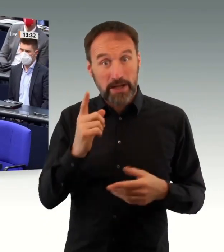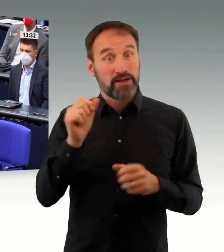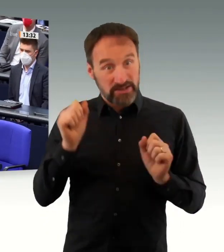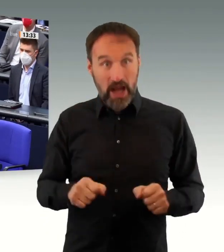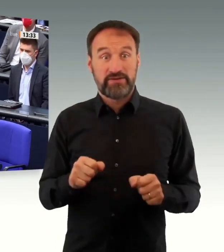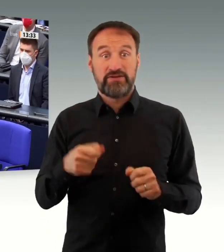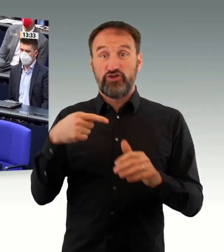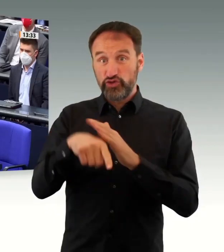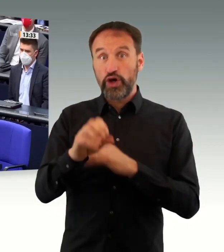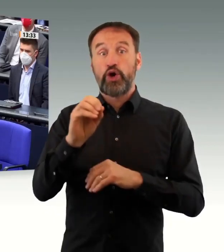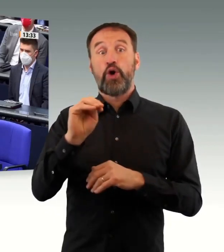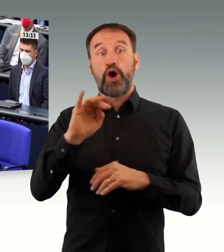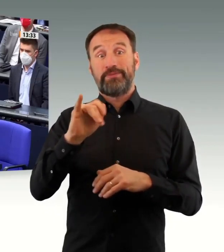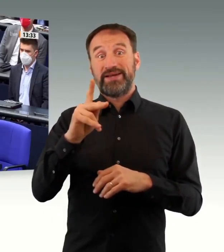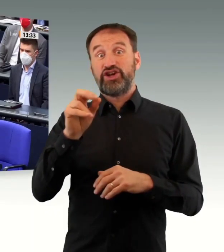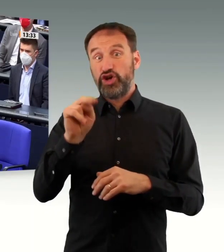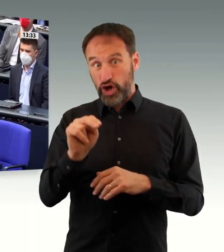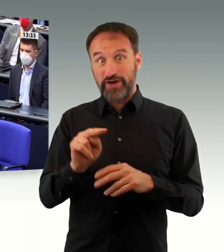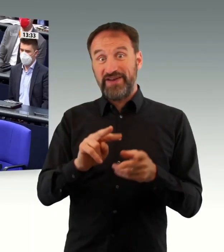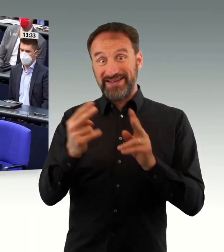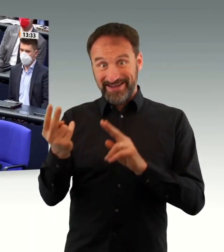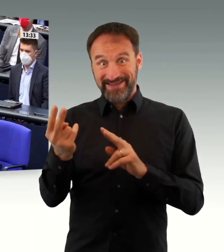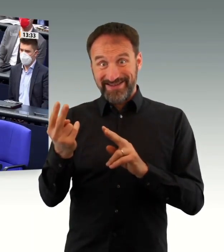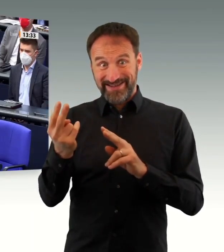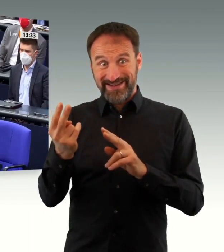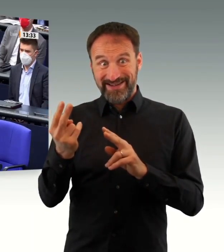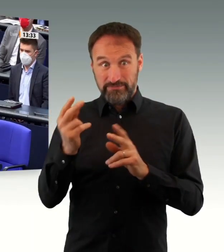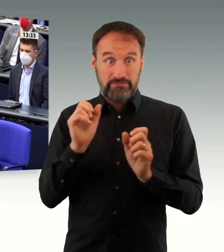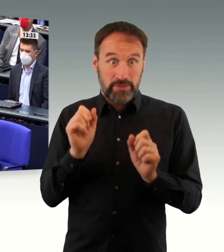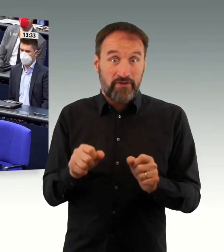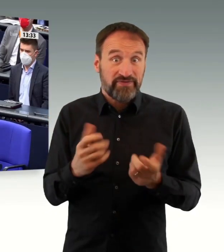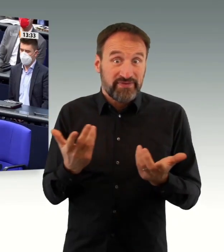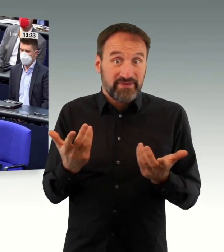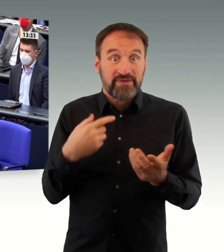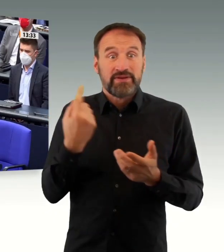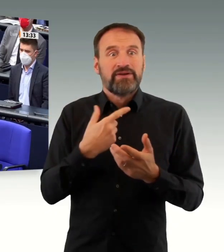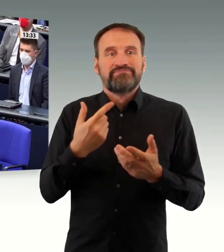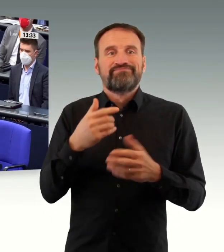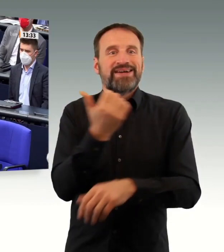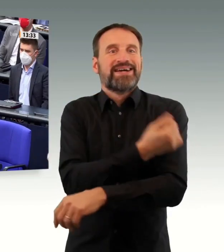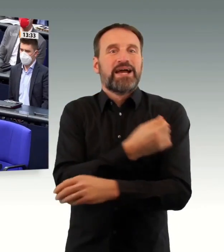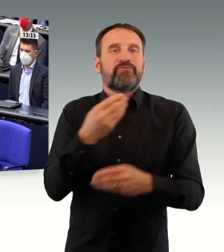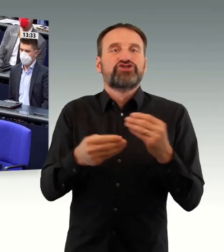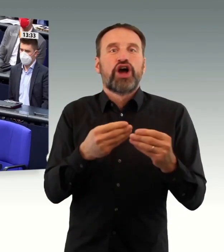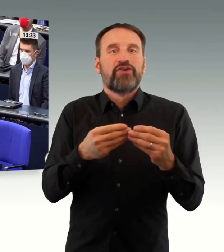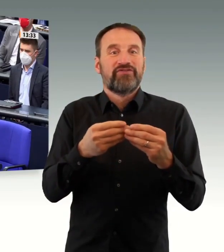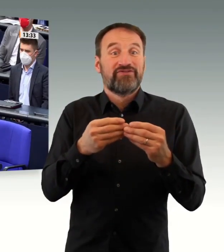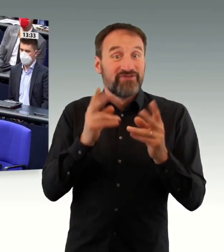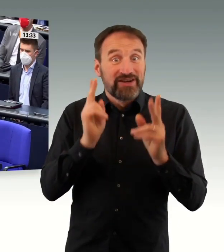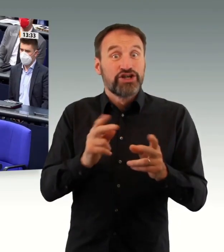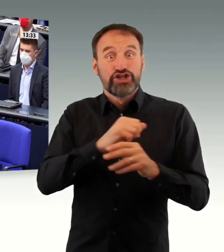doch meine Frage, das müssen Sie doch zugeben, das Parlament hat doch darum gebeten, an diesen existenziellen Fragen